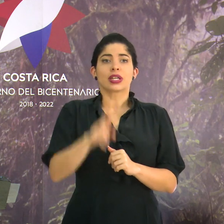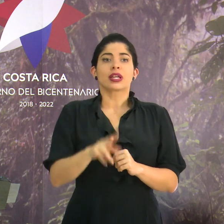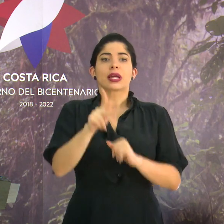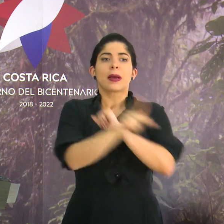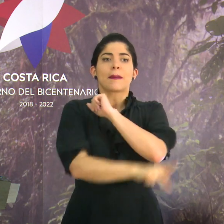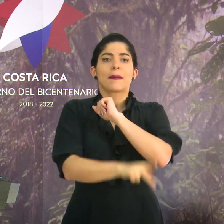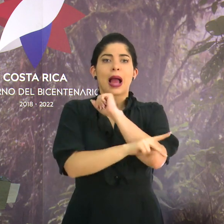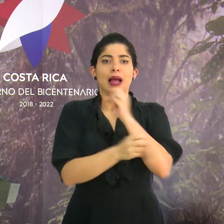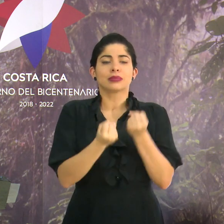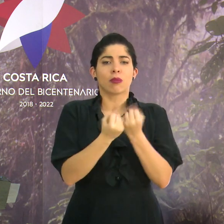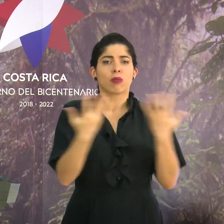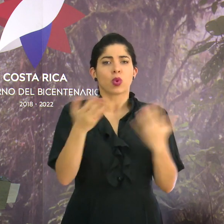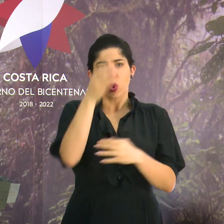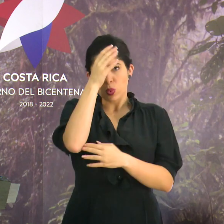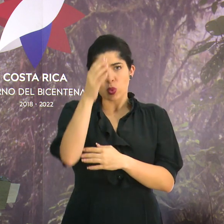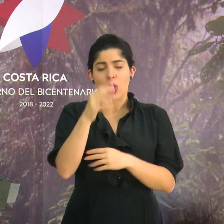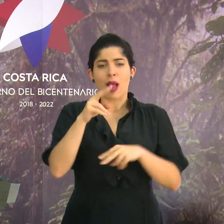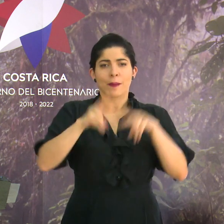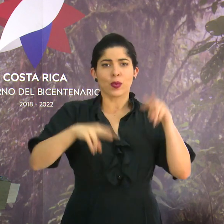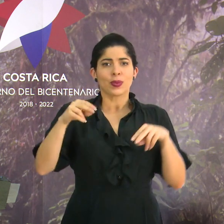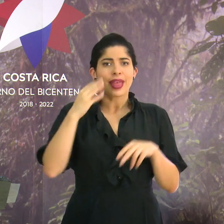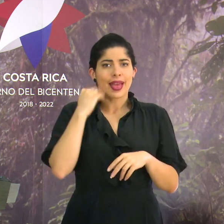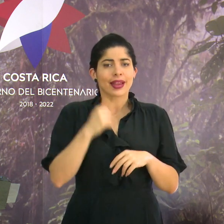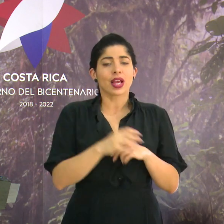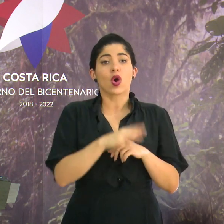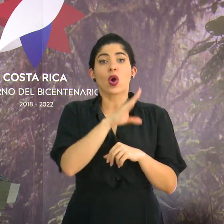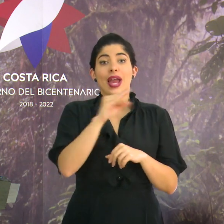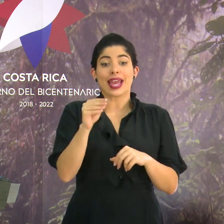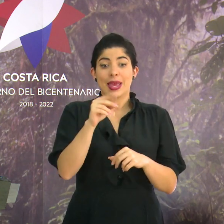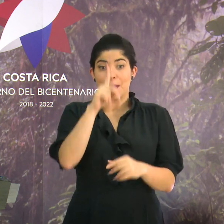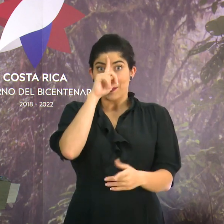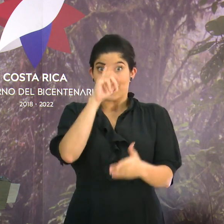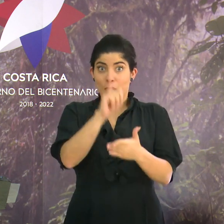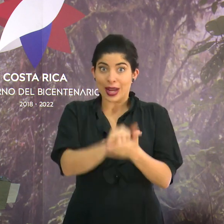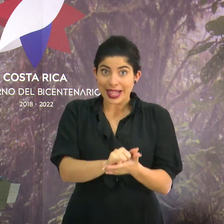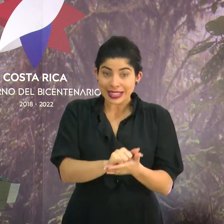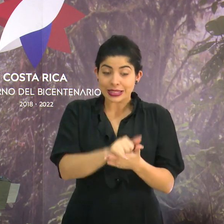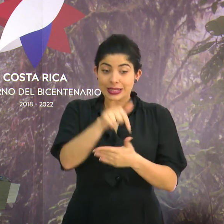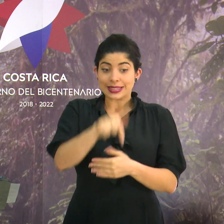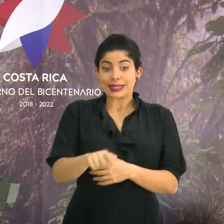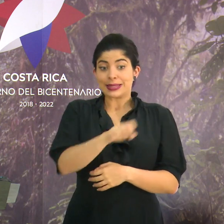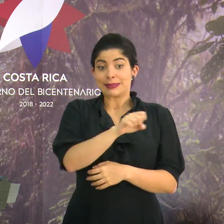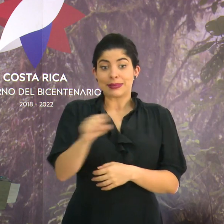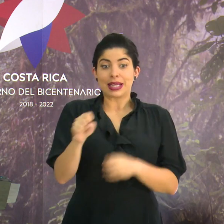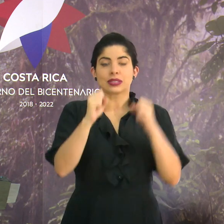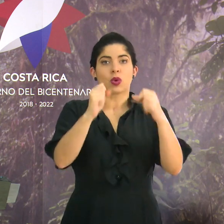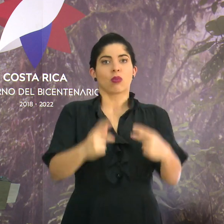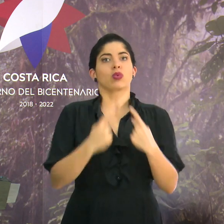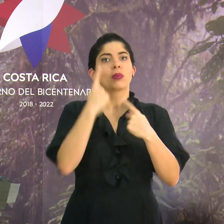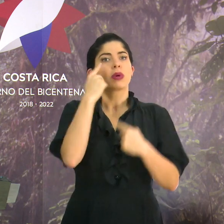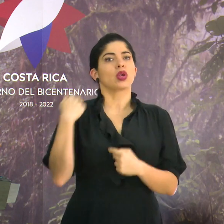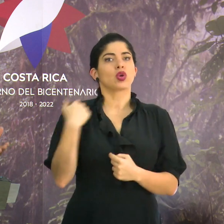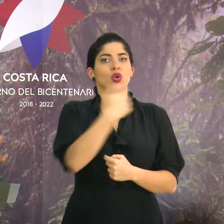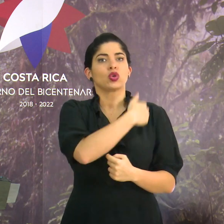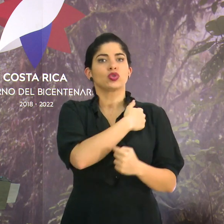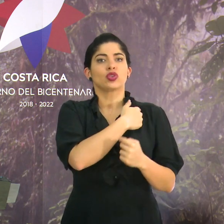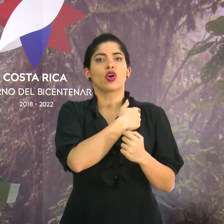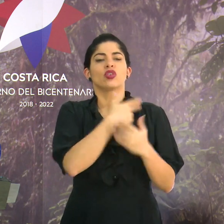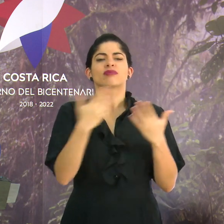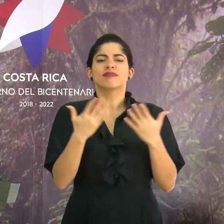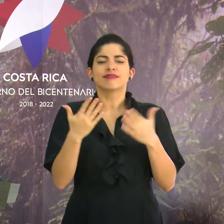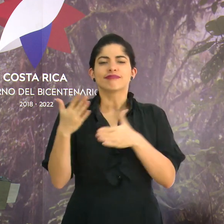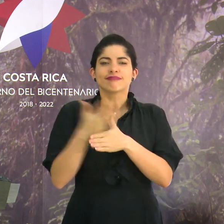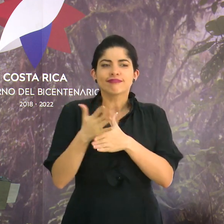es un país pluricultural y multietnico y, en ese sentido, este mes nos permite compartir